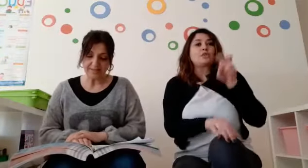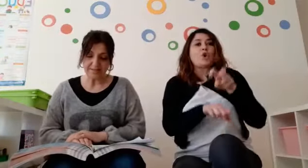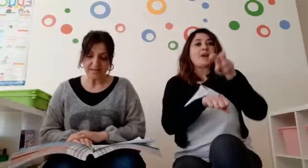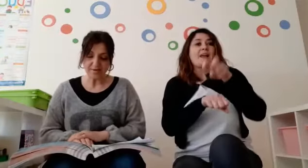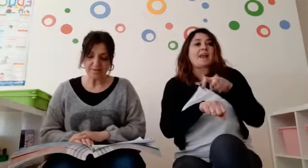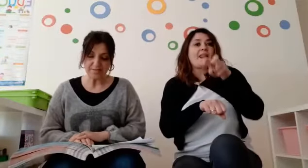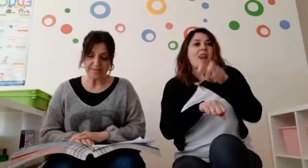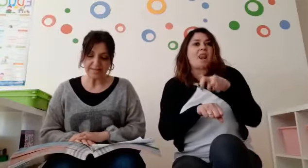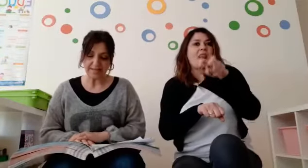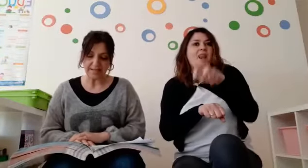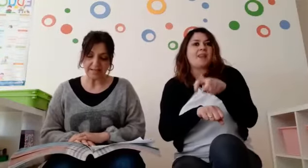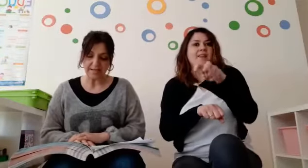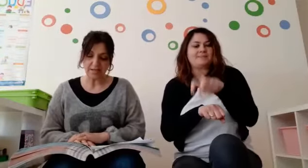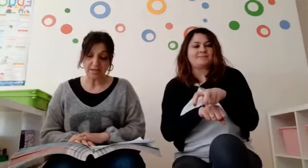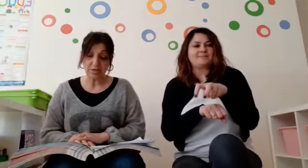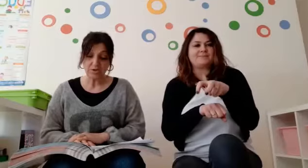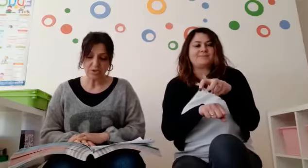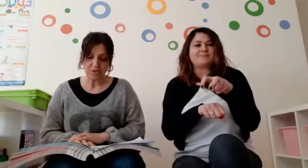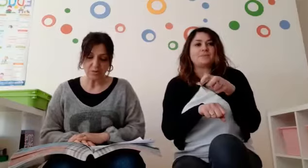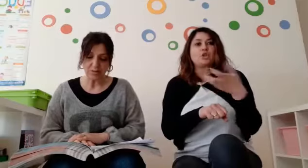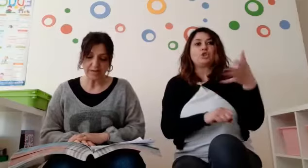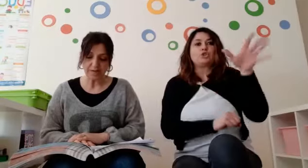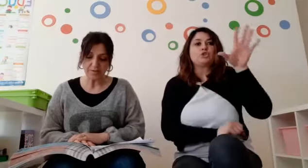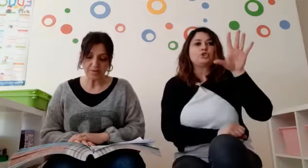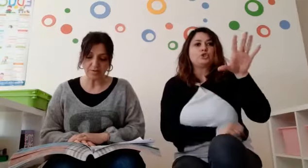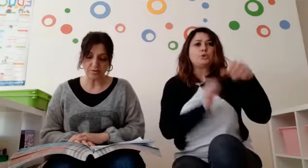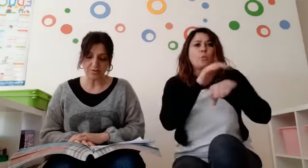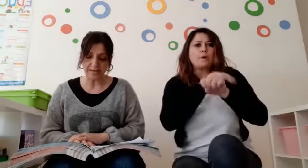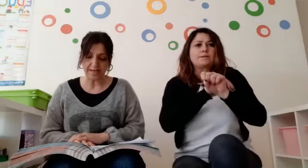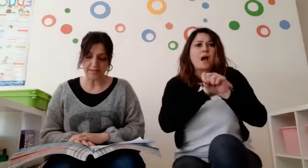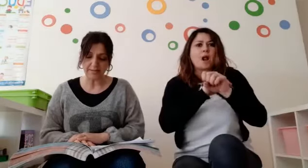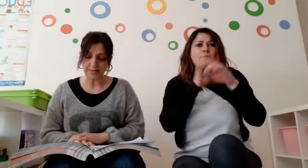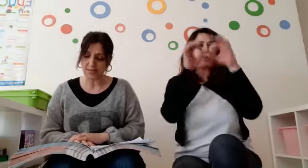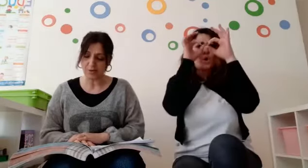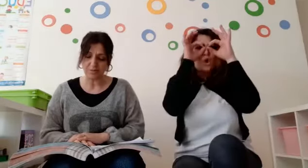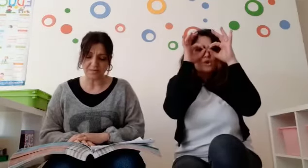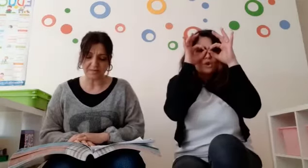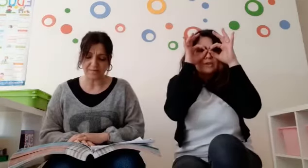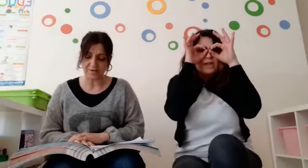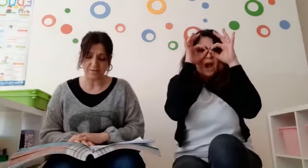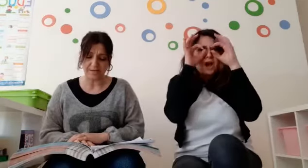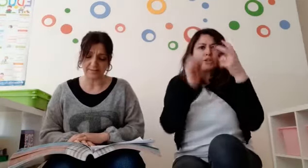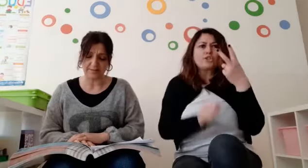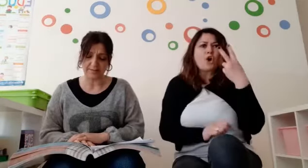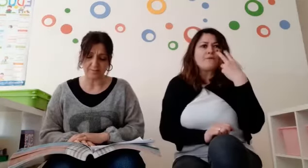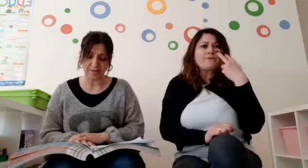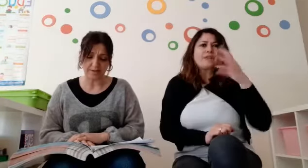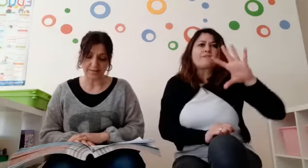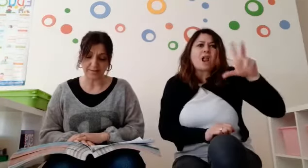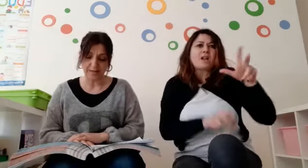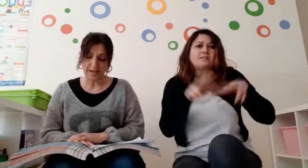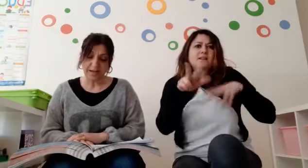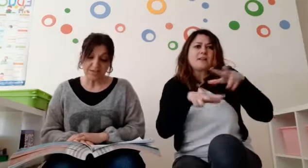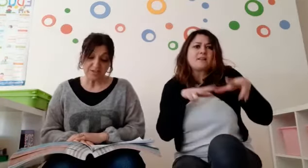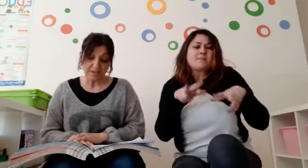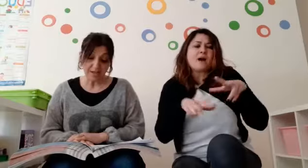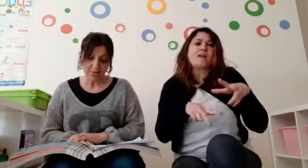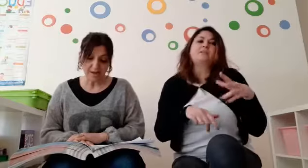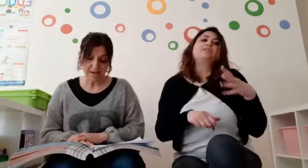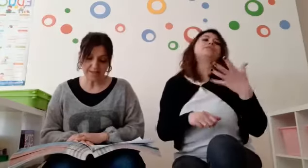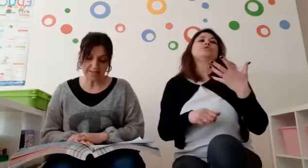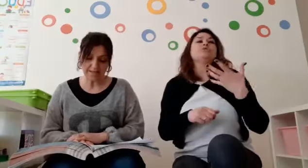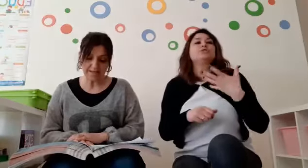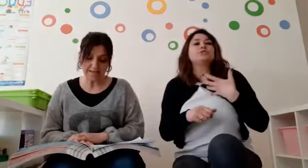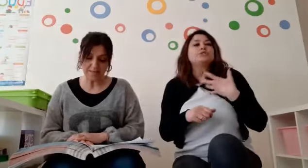che avanzavano a saltelli, cinque talpe con gli occhiali che non vedevano gli altri animali. C